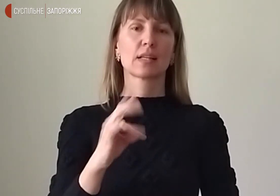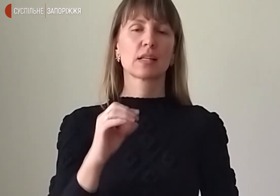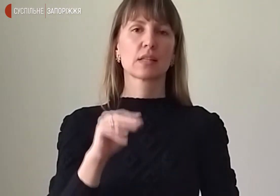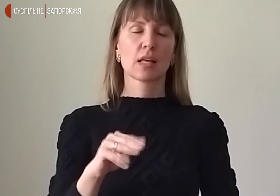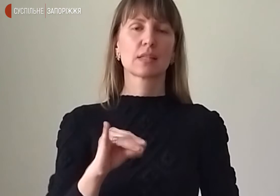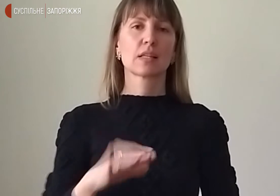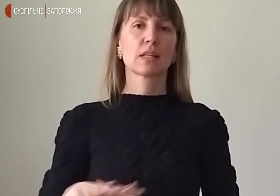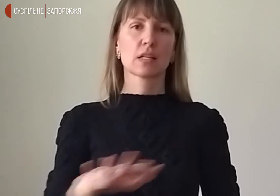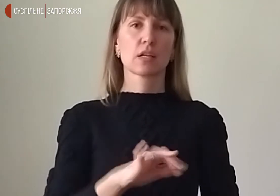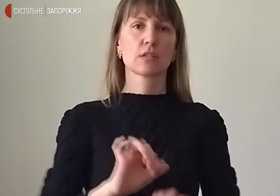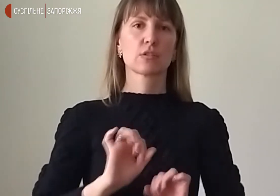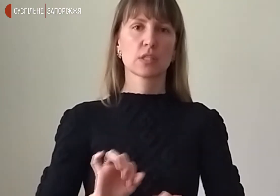цілісність України.